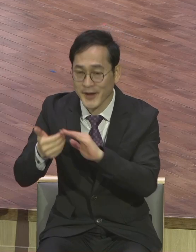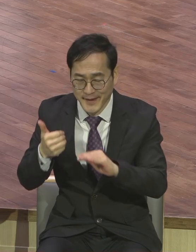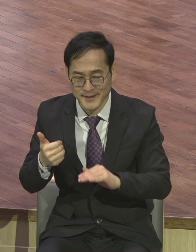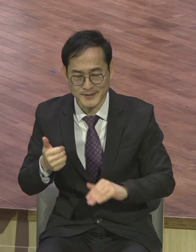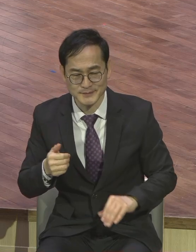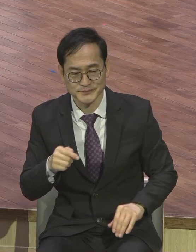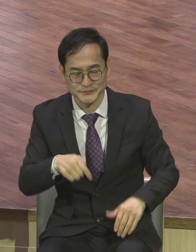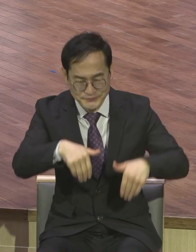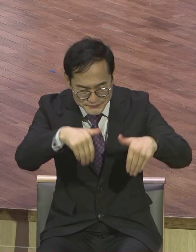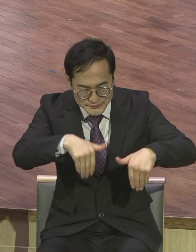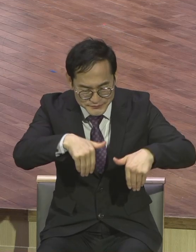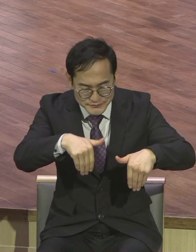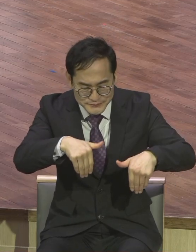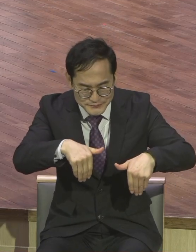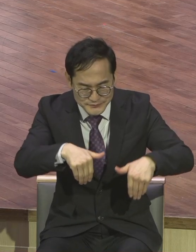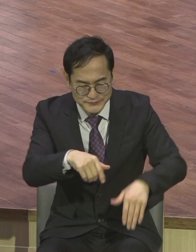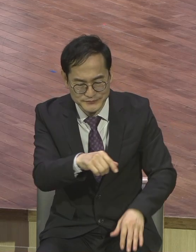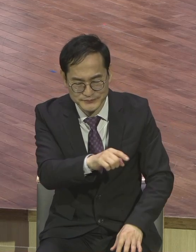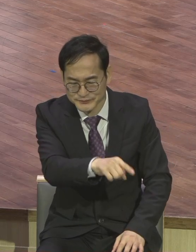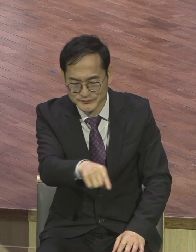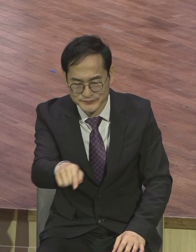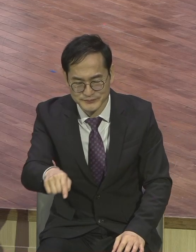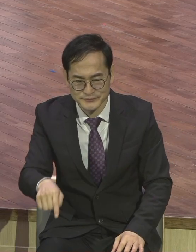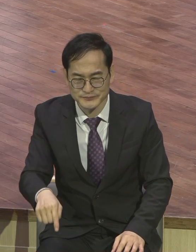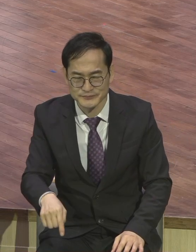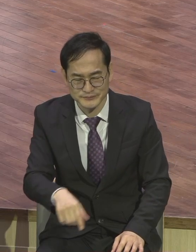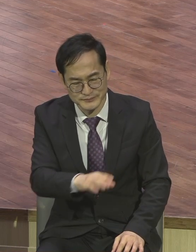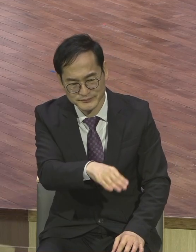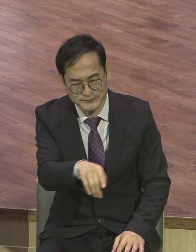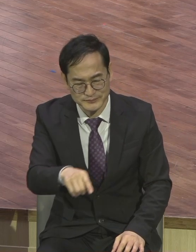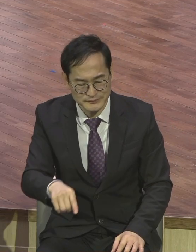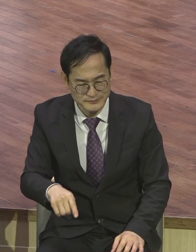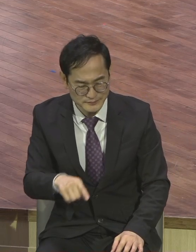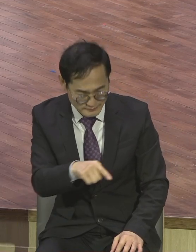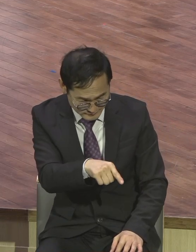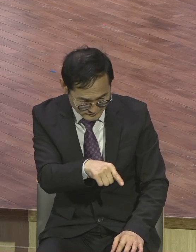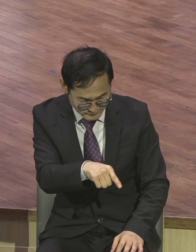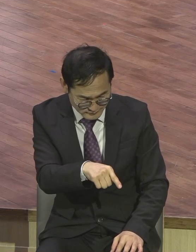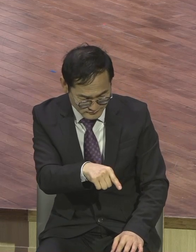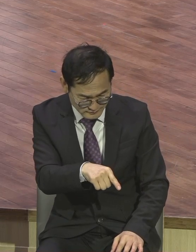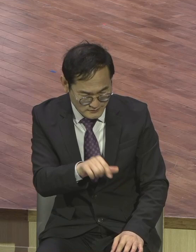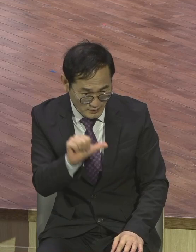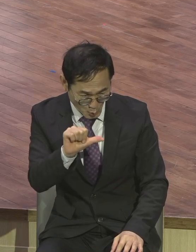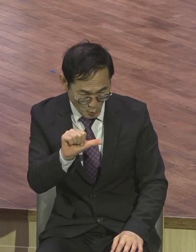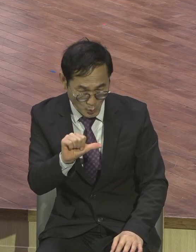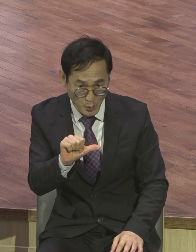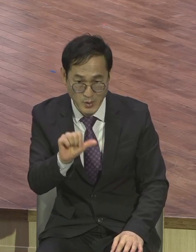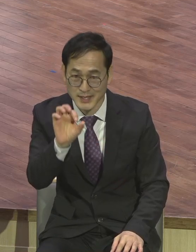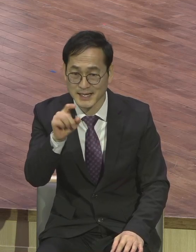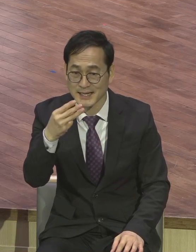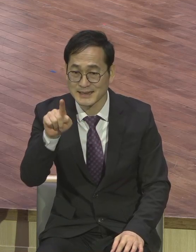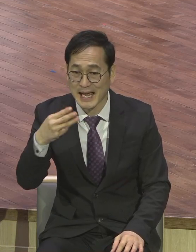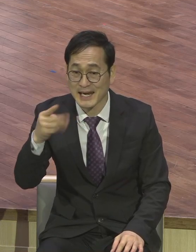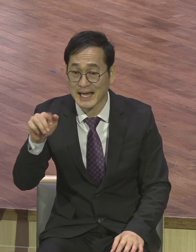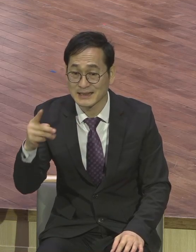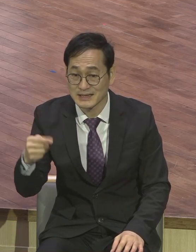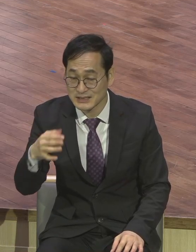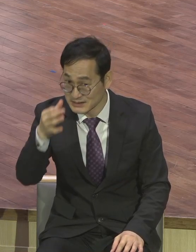타국에 가면서 종들에게 다수 달란트 다수 달란트는 우리나라 돈으로 한 9천만 원 됩니다.